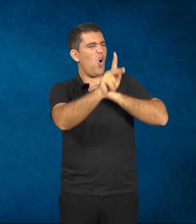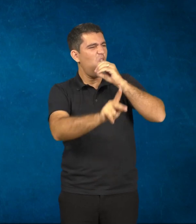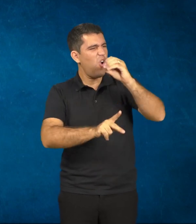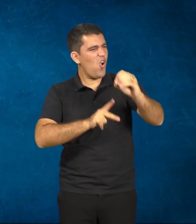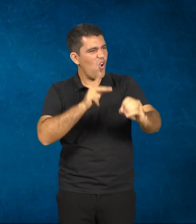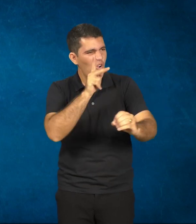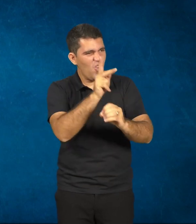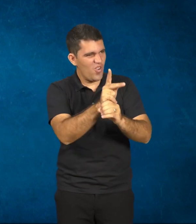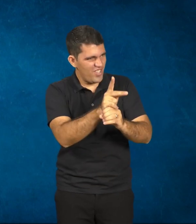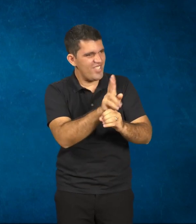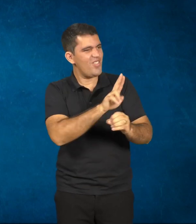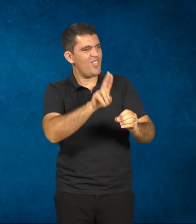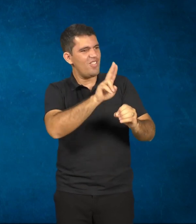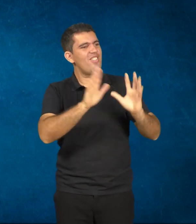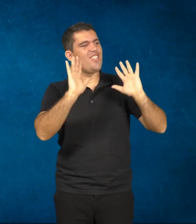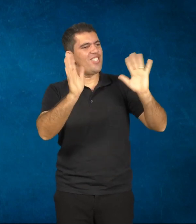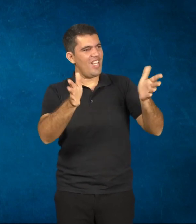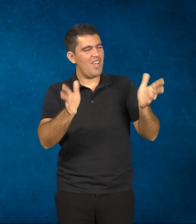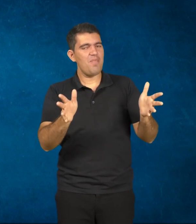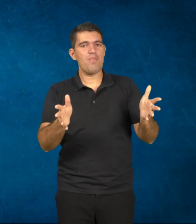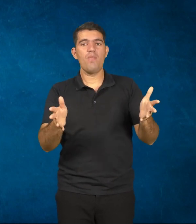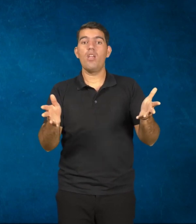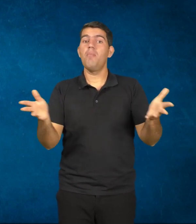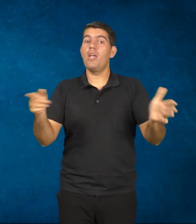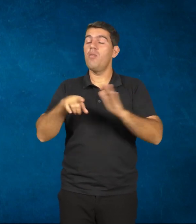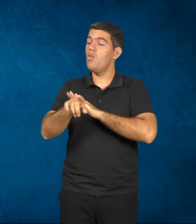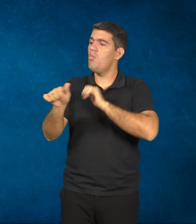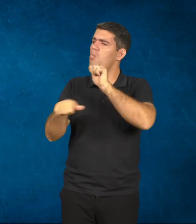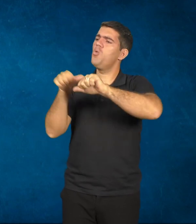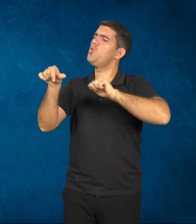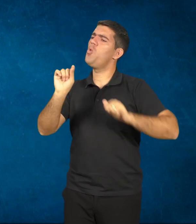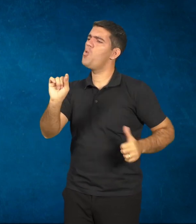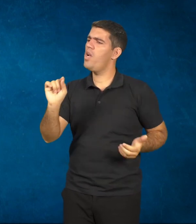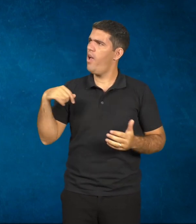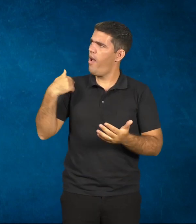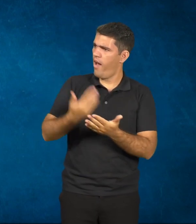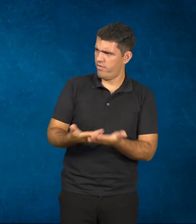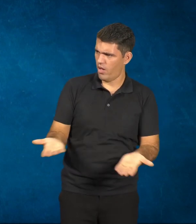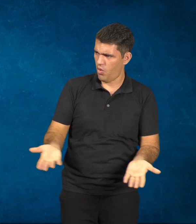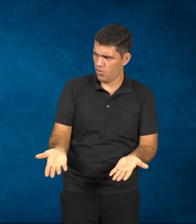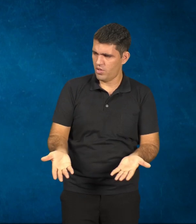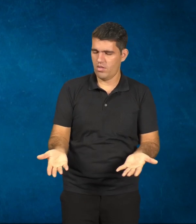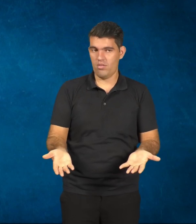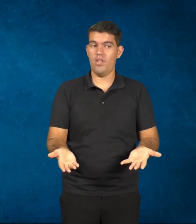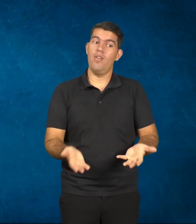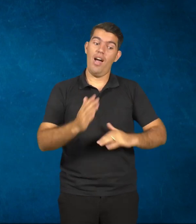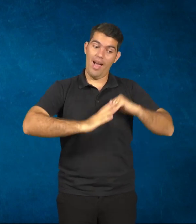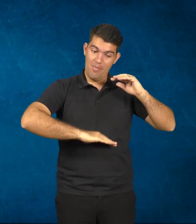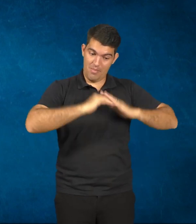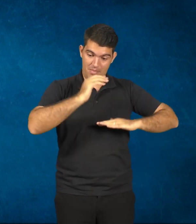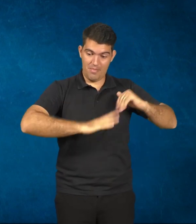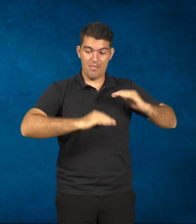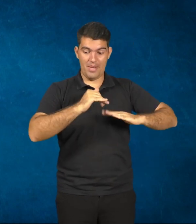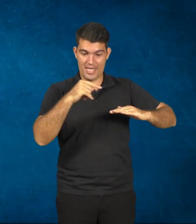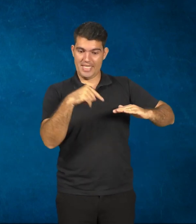do Orkut eu venho utilizando. E o que mudou, o que alterou? Primeiro, a prática no uso dessas